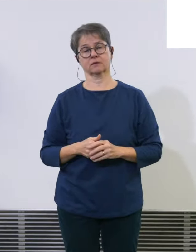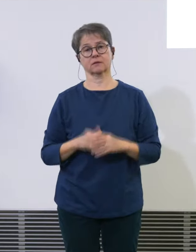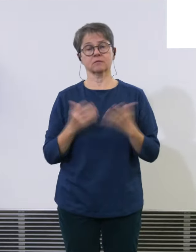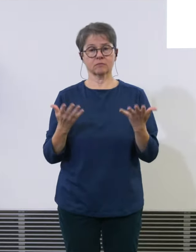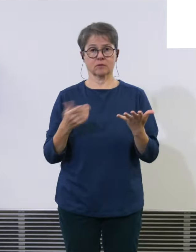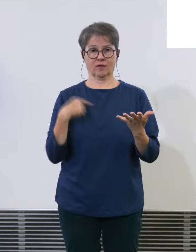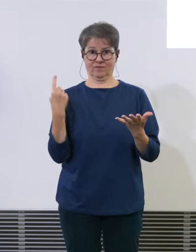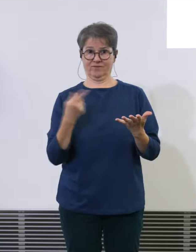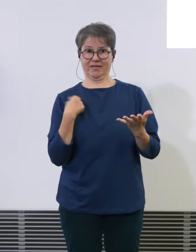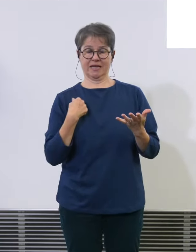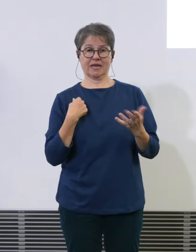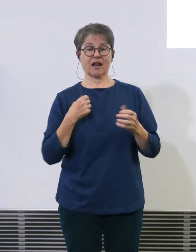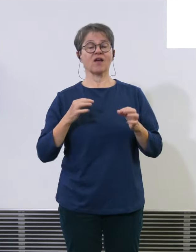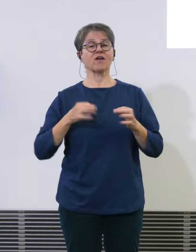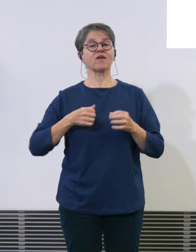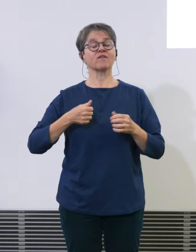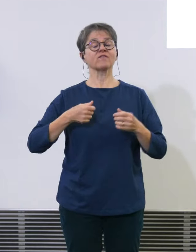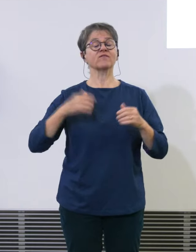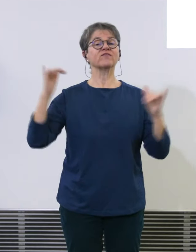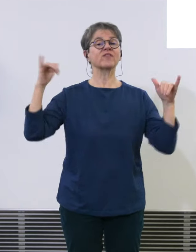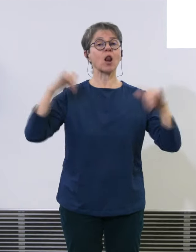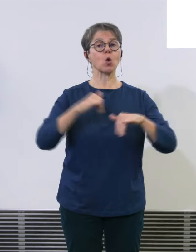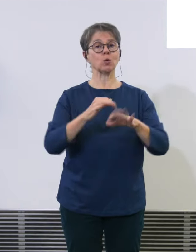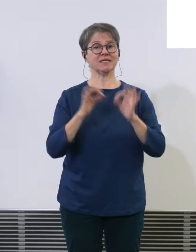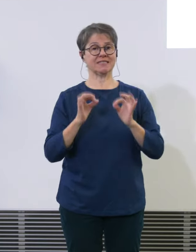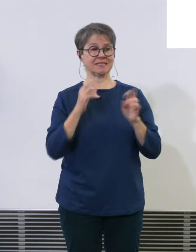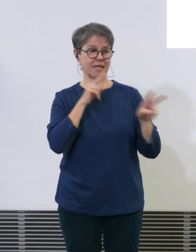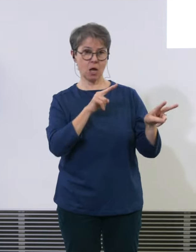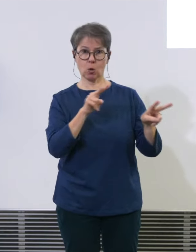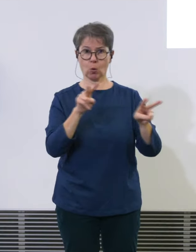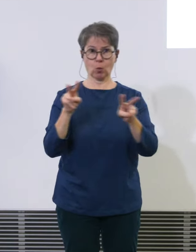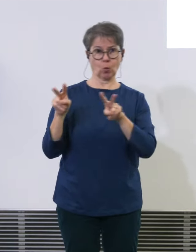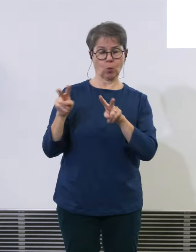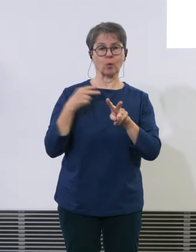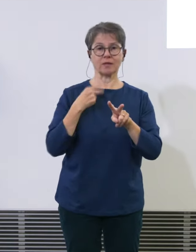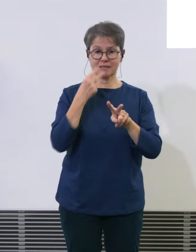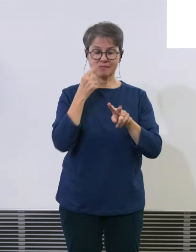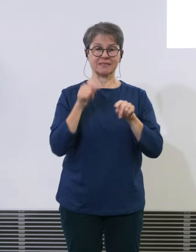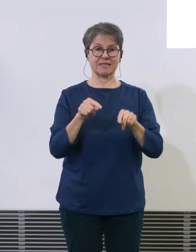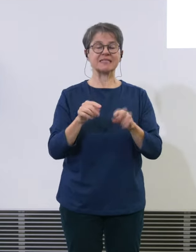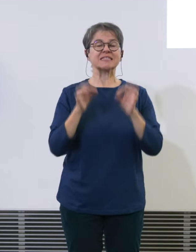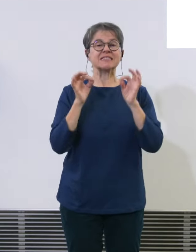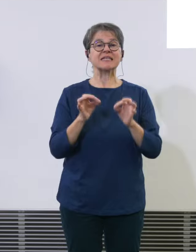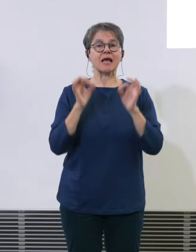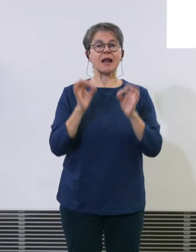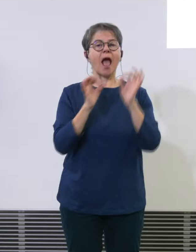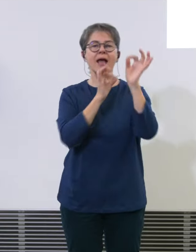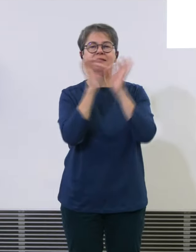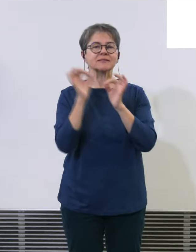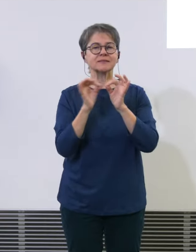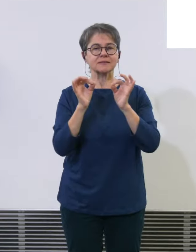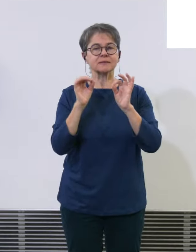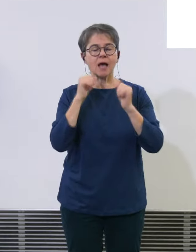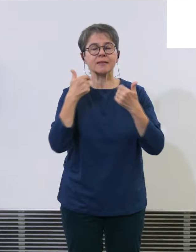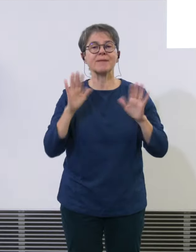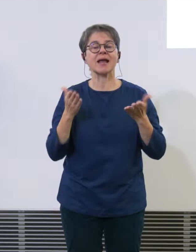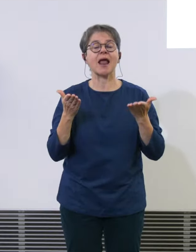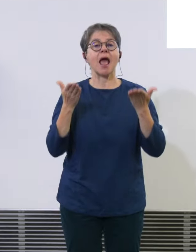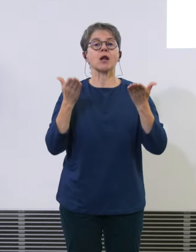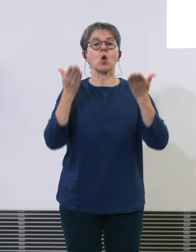Flugsicherung wie wir die Sicherheitsmarge sehr gut erheben können und das